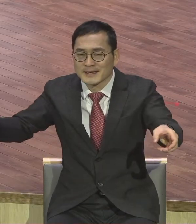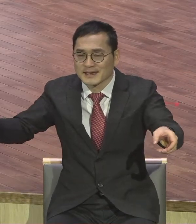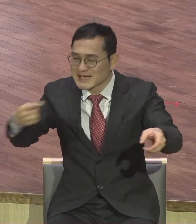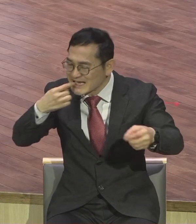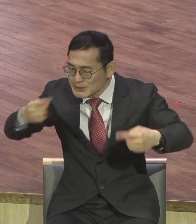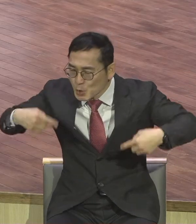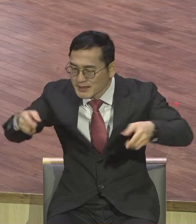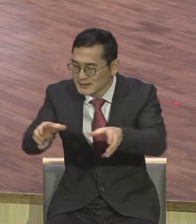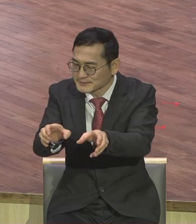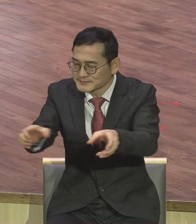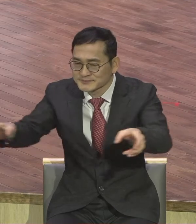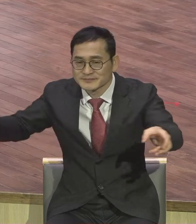두루마리 방에는